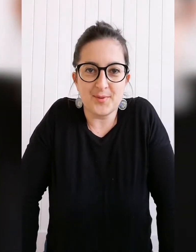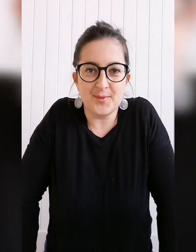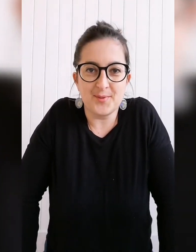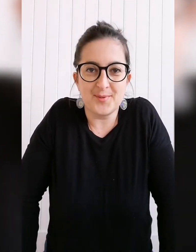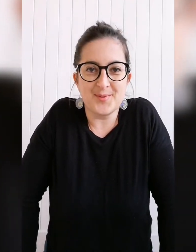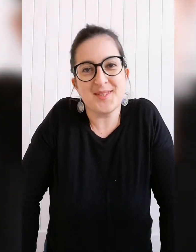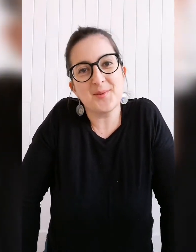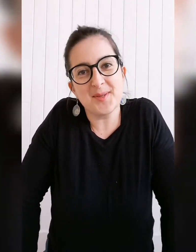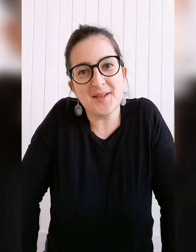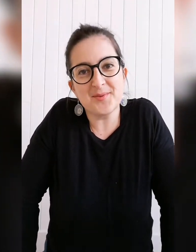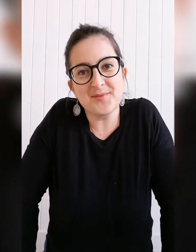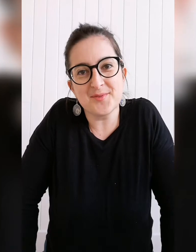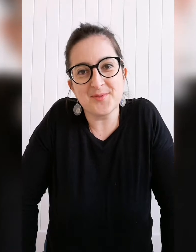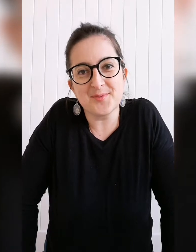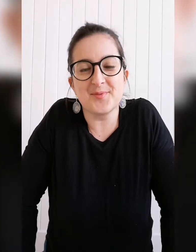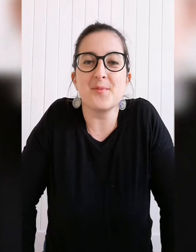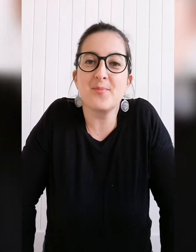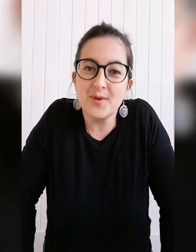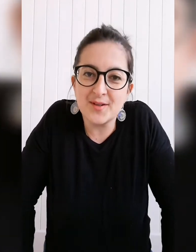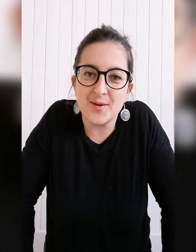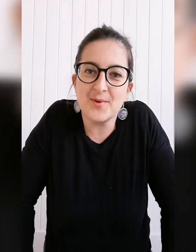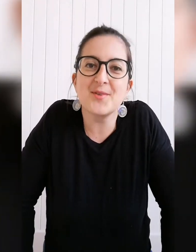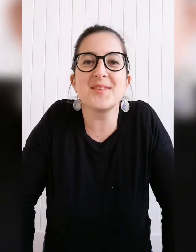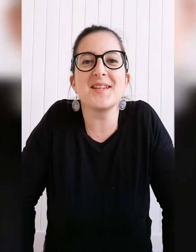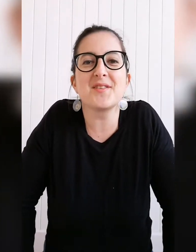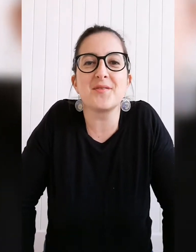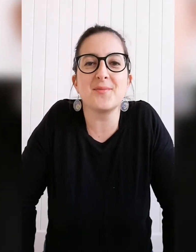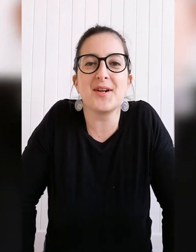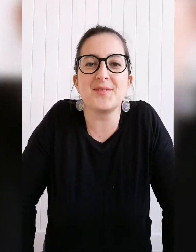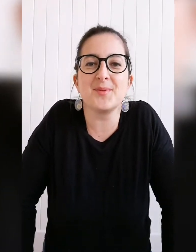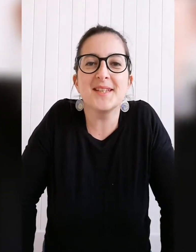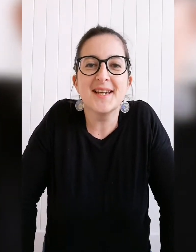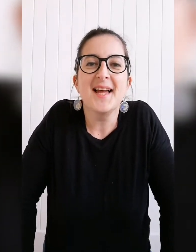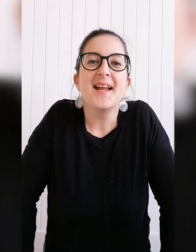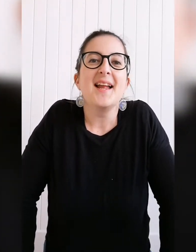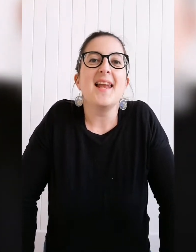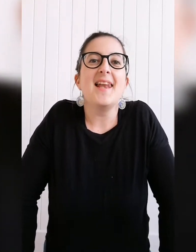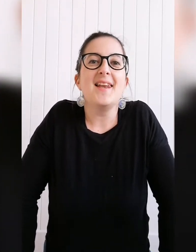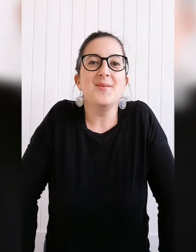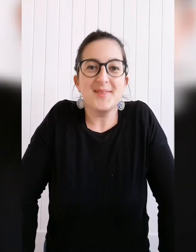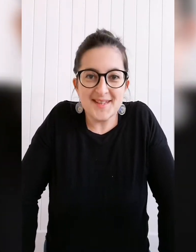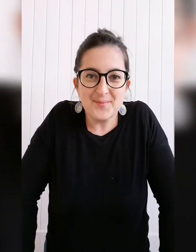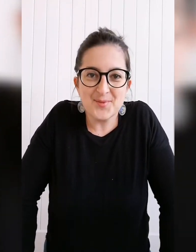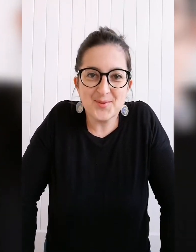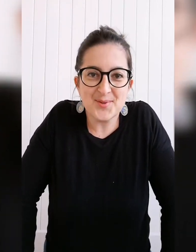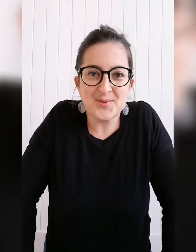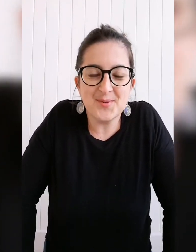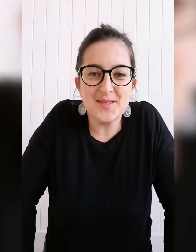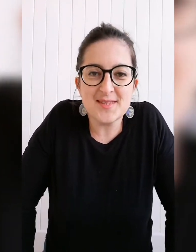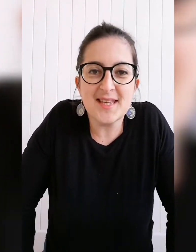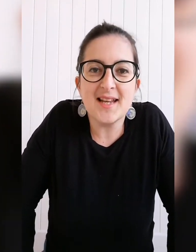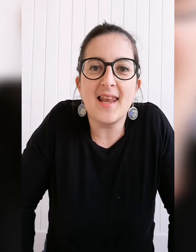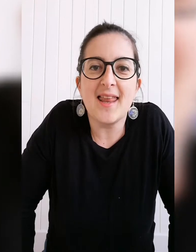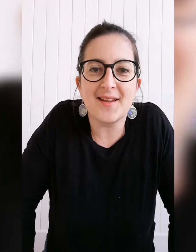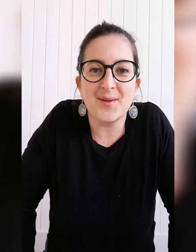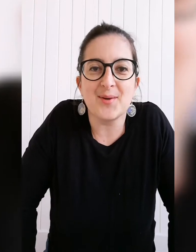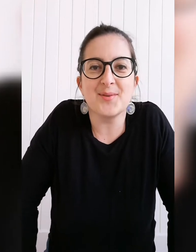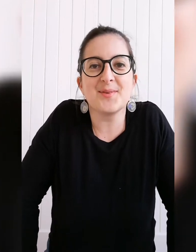le site de pédagogie nouveau souffle.com en téléchargement gratuit le thème d'aujourd'hui c'est l'accueil